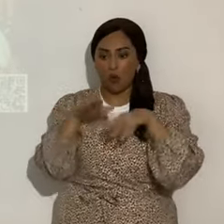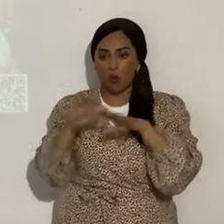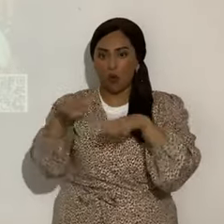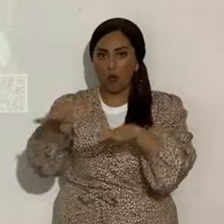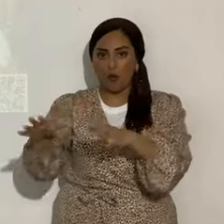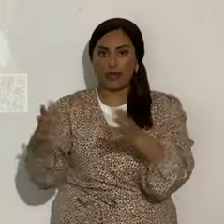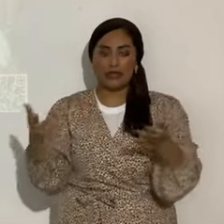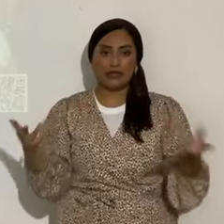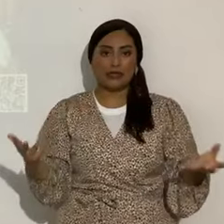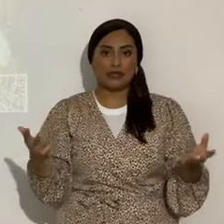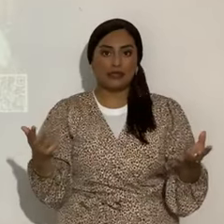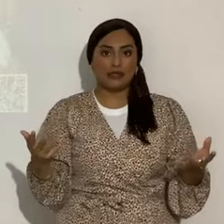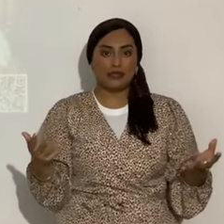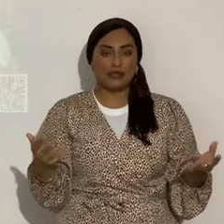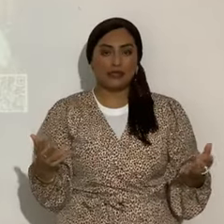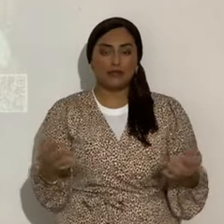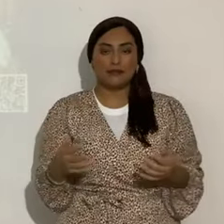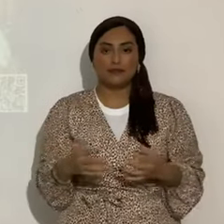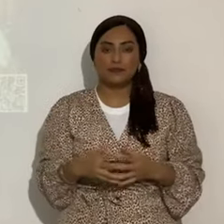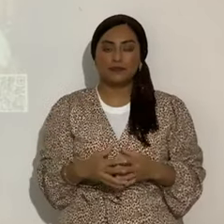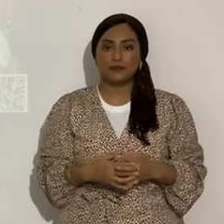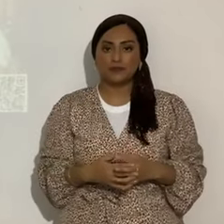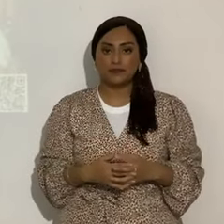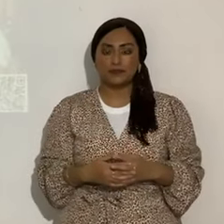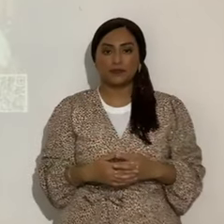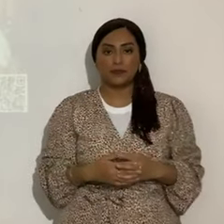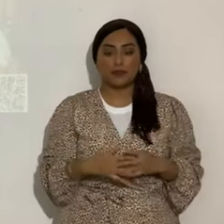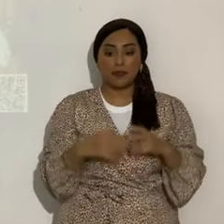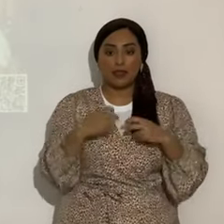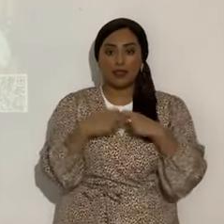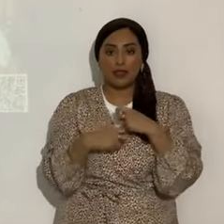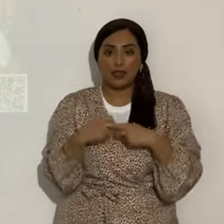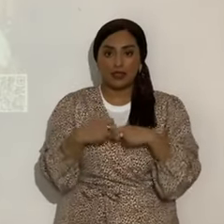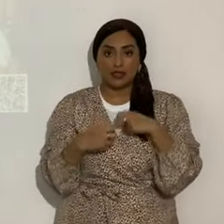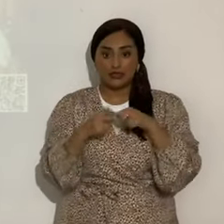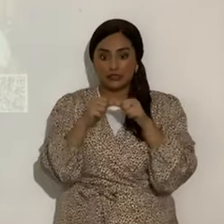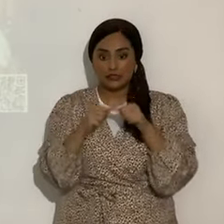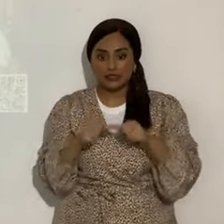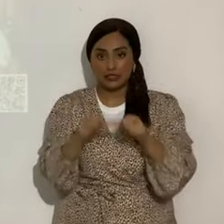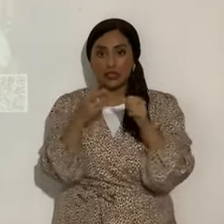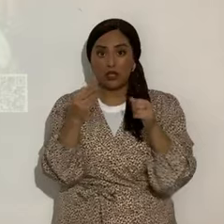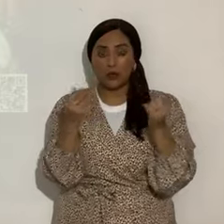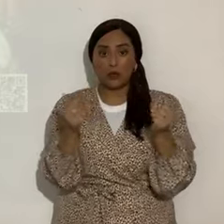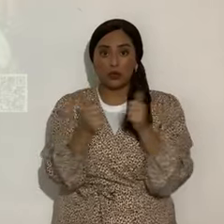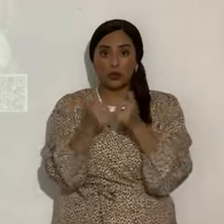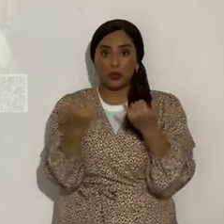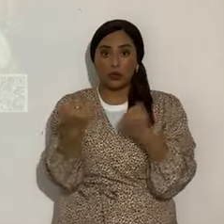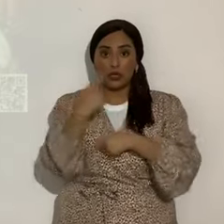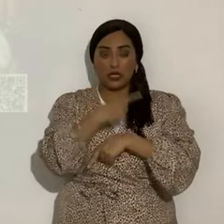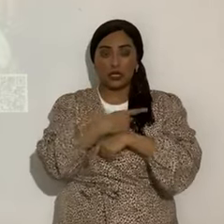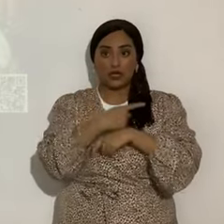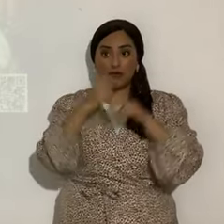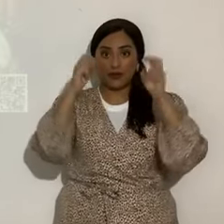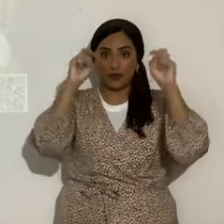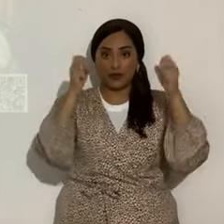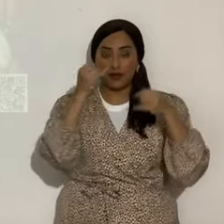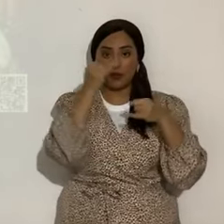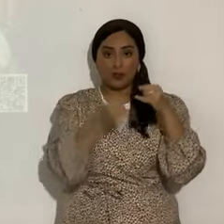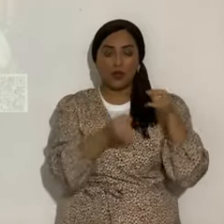Es una contaminación tremenda. Entonces, el problema sigue. Y con el tema del día de hoy, vayan avisando recta aficional 143.